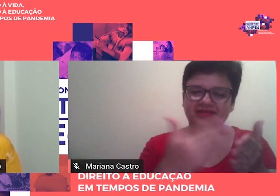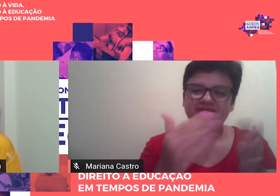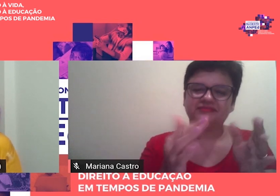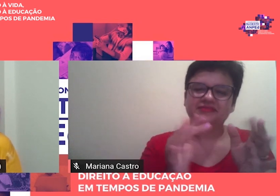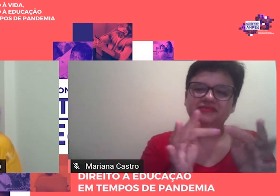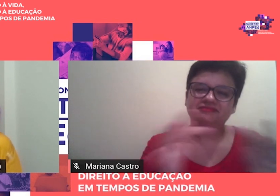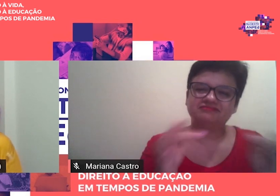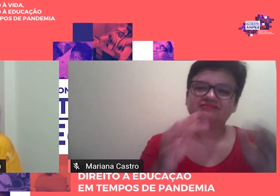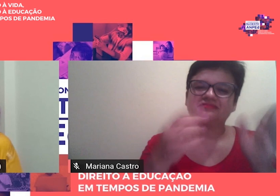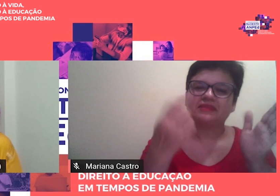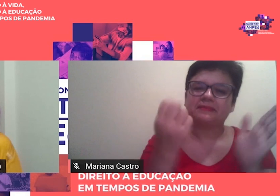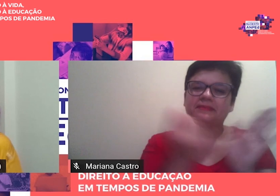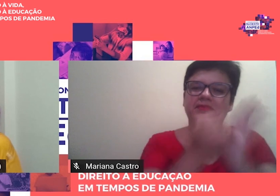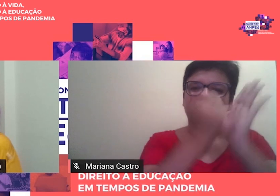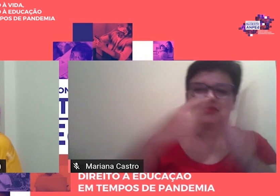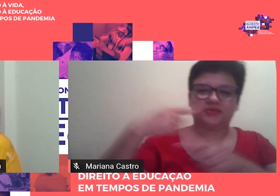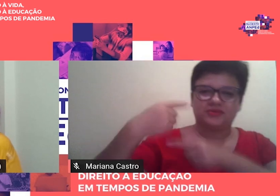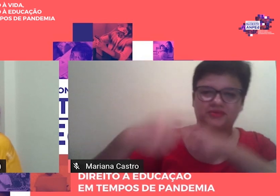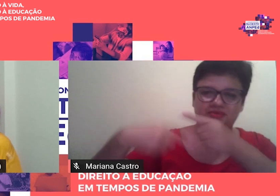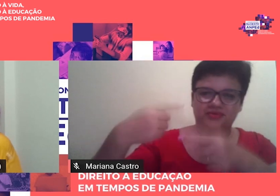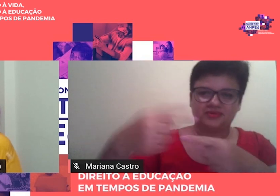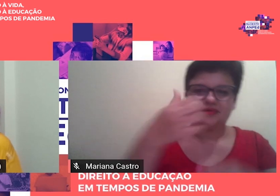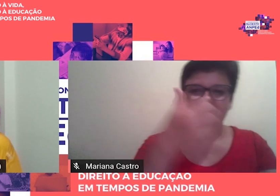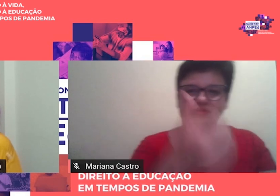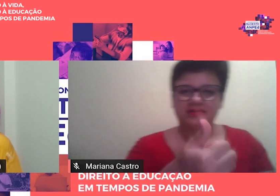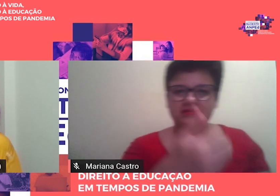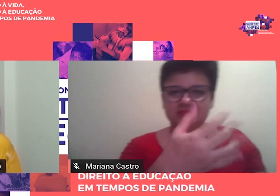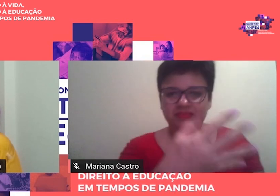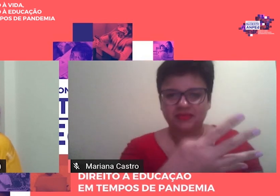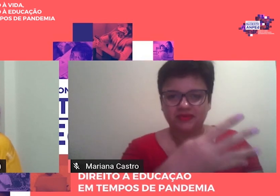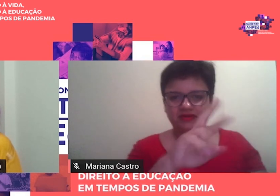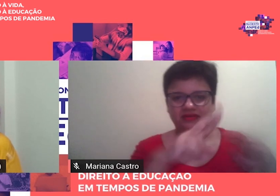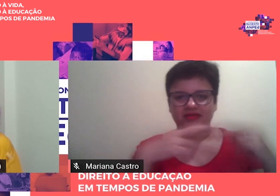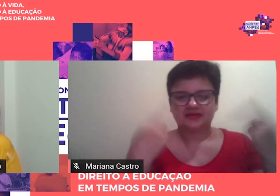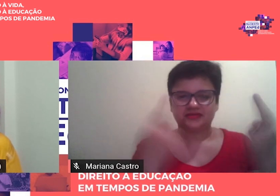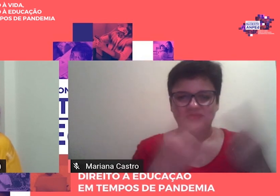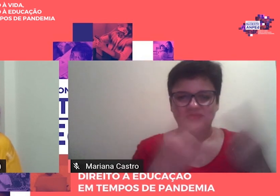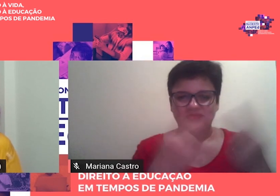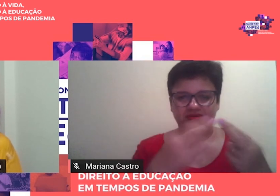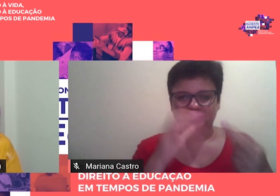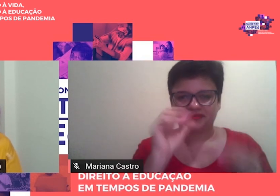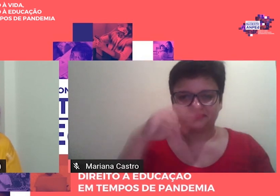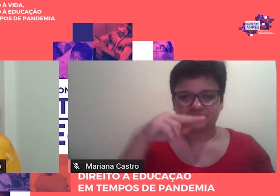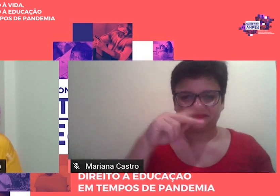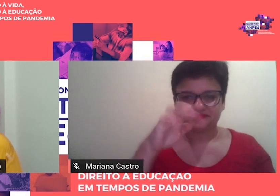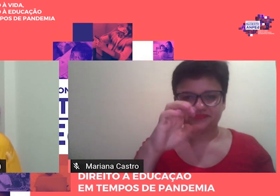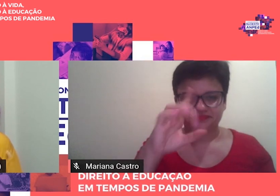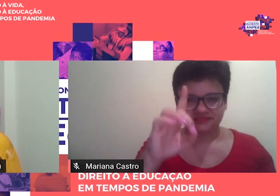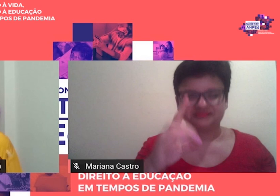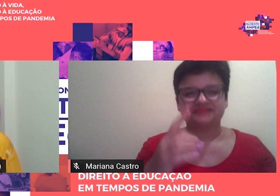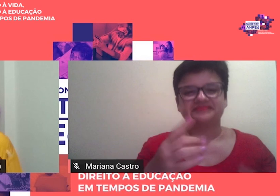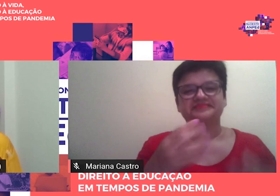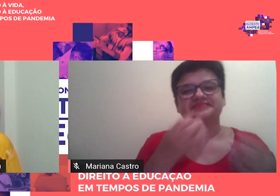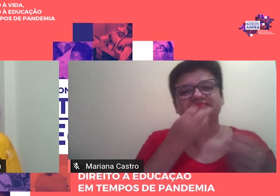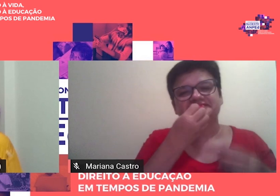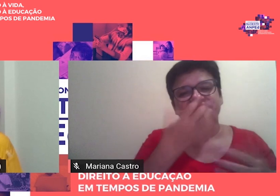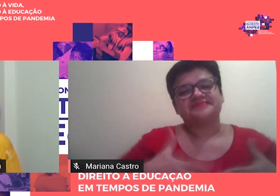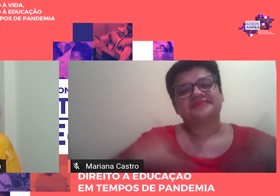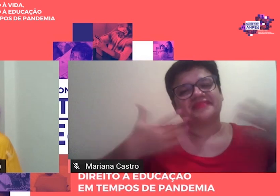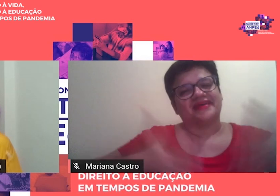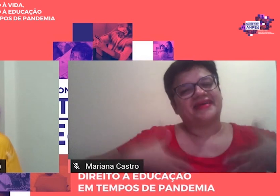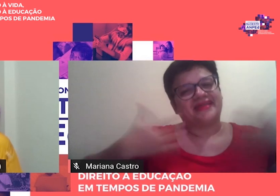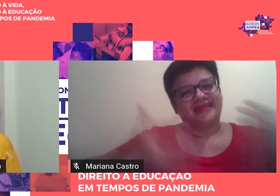14ª Regional Amped Sudeste Estamos aqui com muita, muita alegria Para